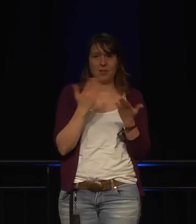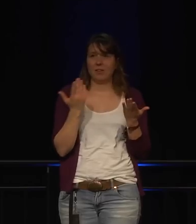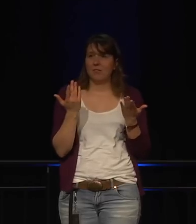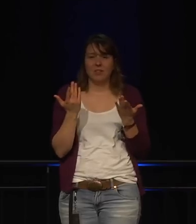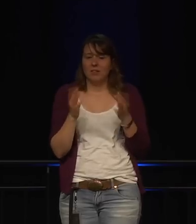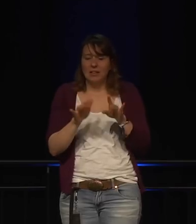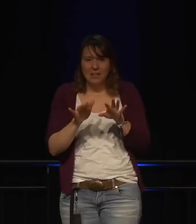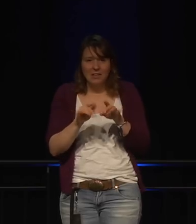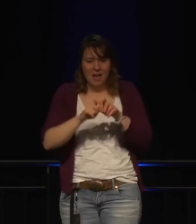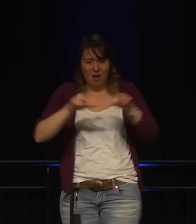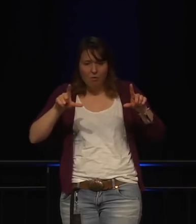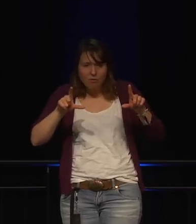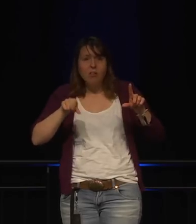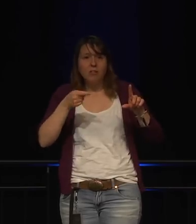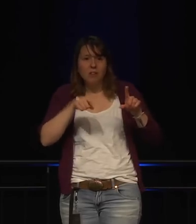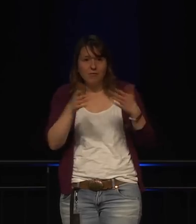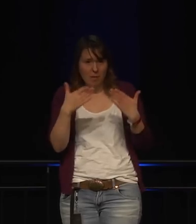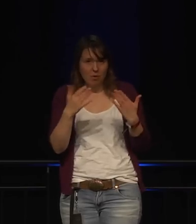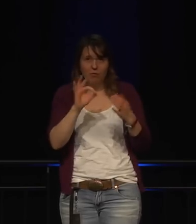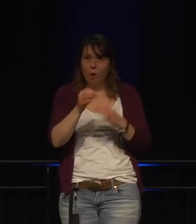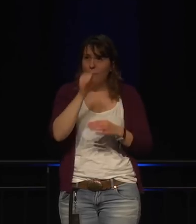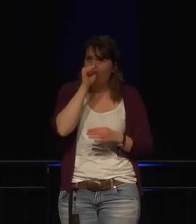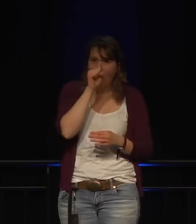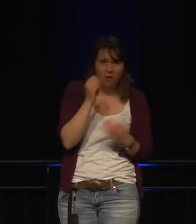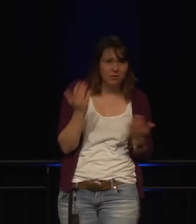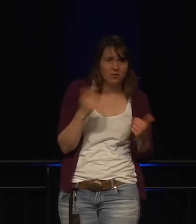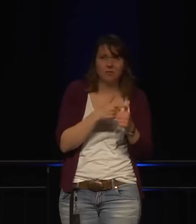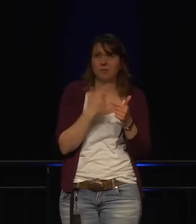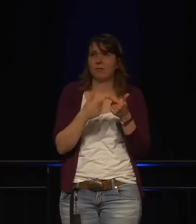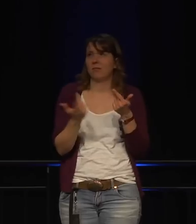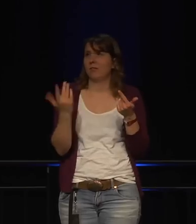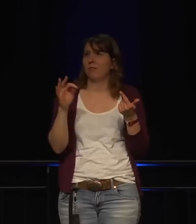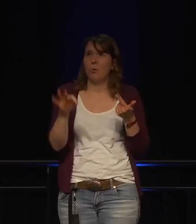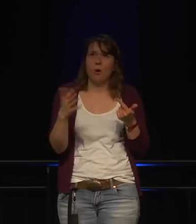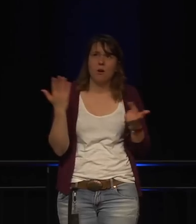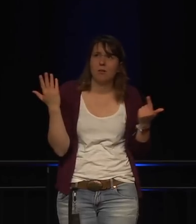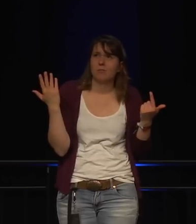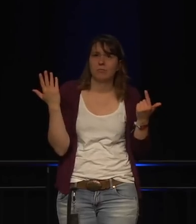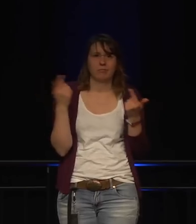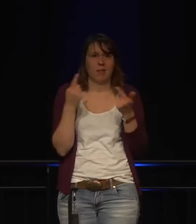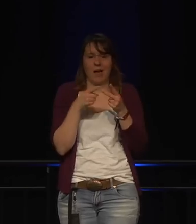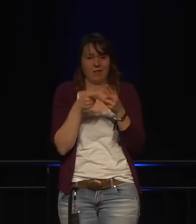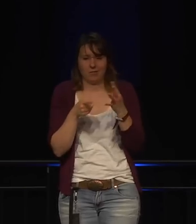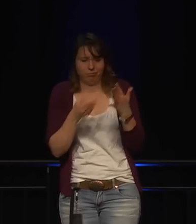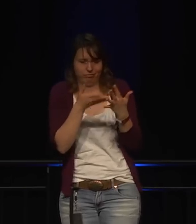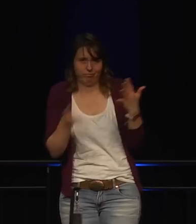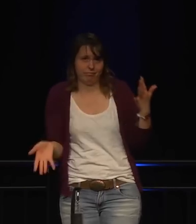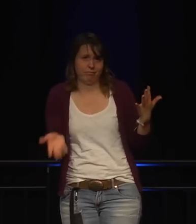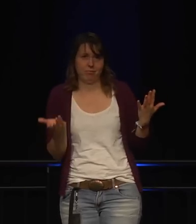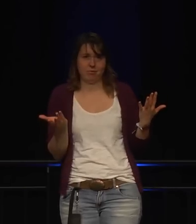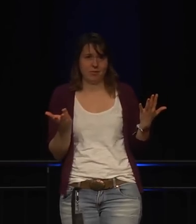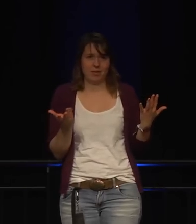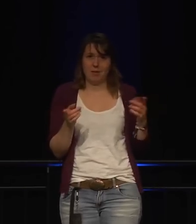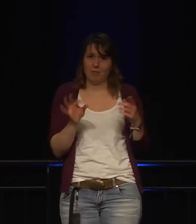Und zum Beispiel in dem Kinder-Interface gab es Werbung für Pornografie und anderes Zeugs,